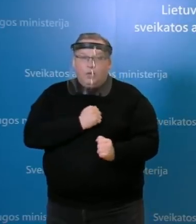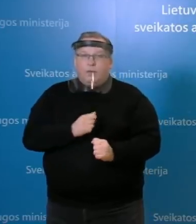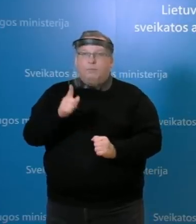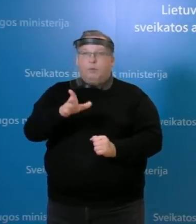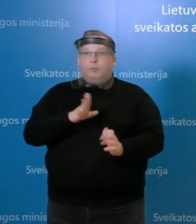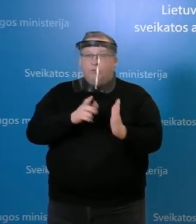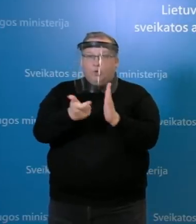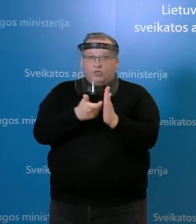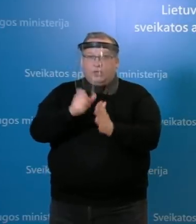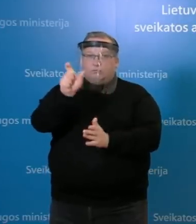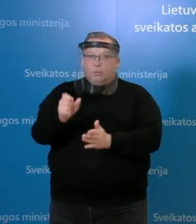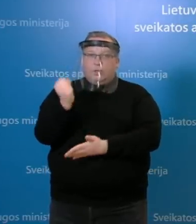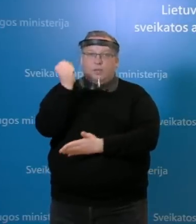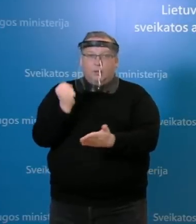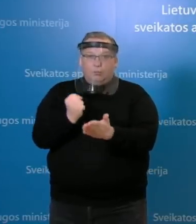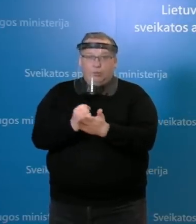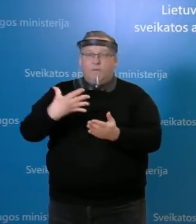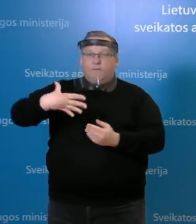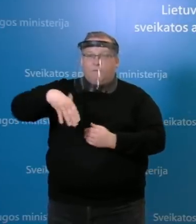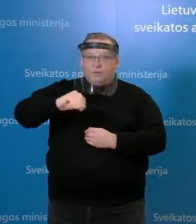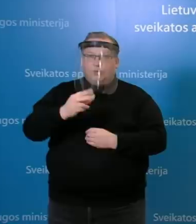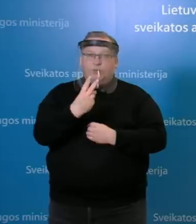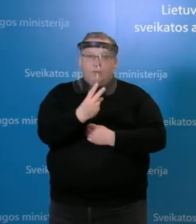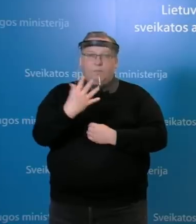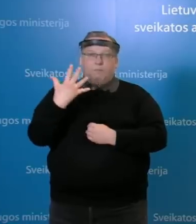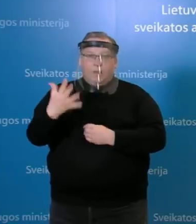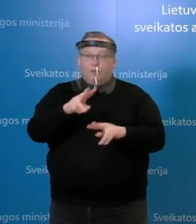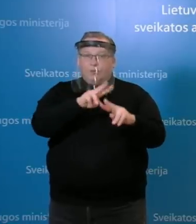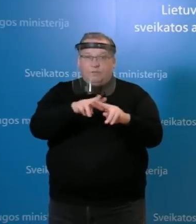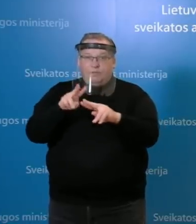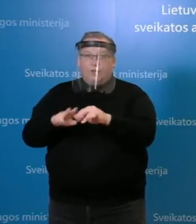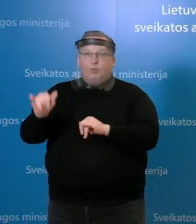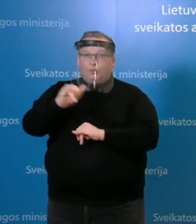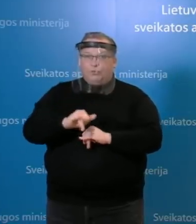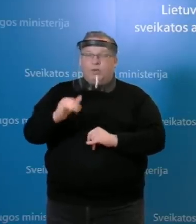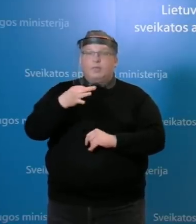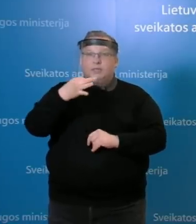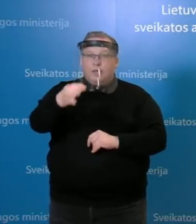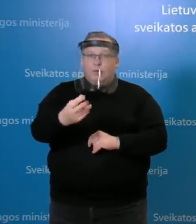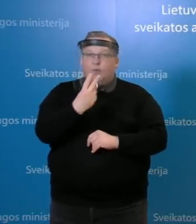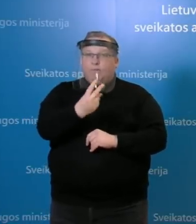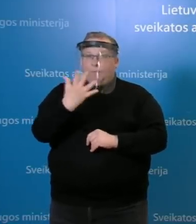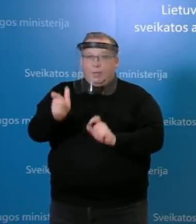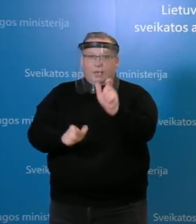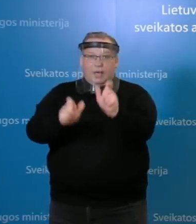išaiškintas darbuotojas, tai visos tos 25 vietos, kurias aš vardinau, na, tie 25 asmenys jau visi buvo